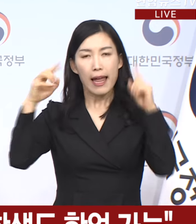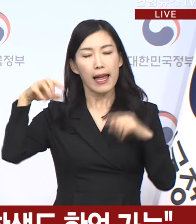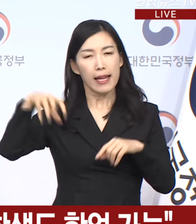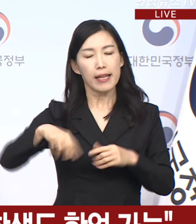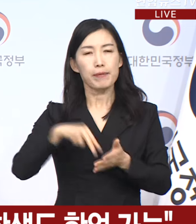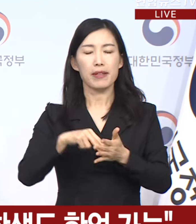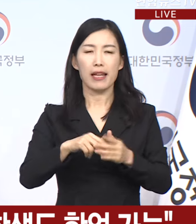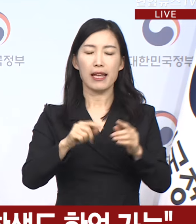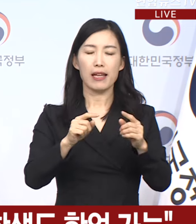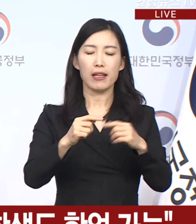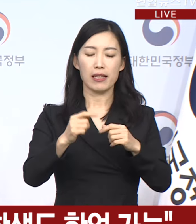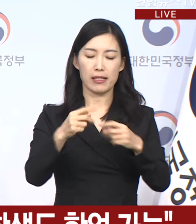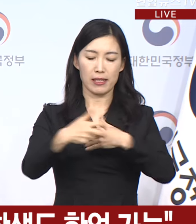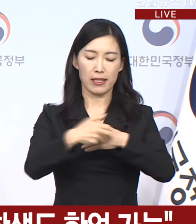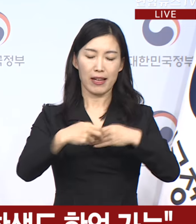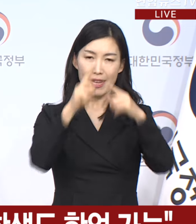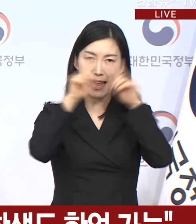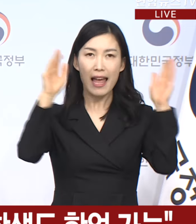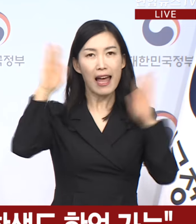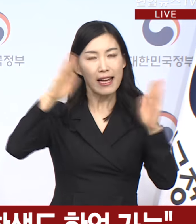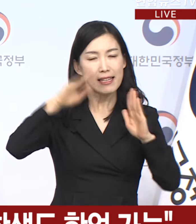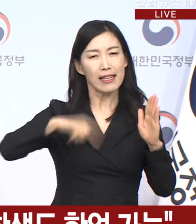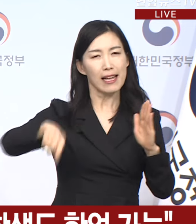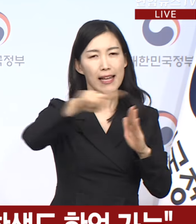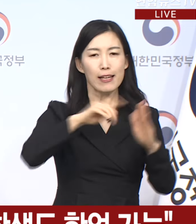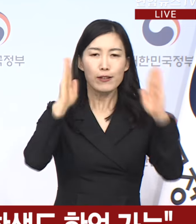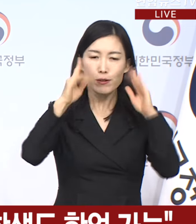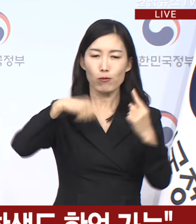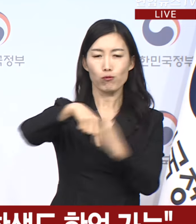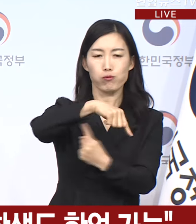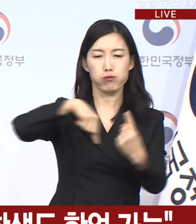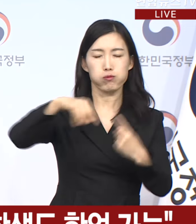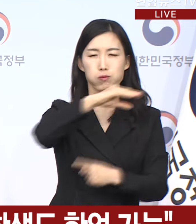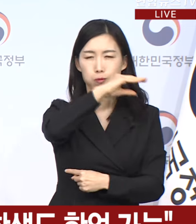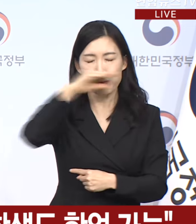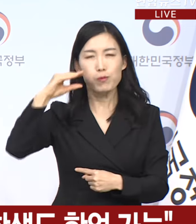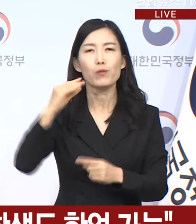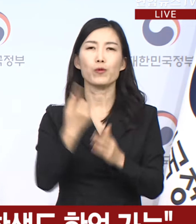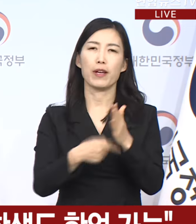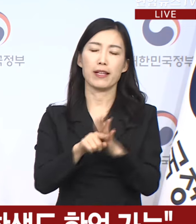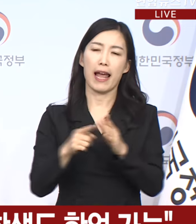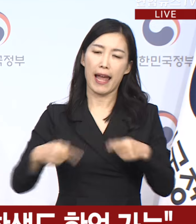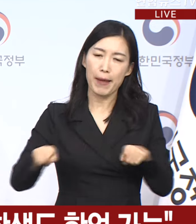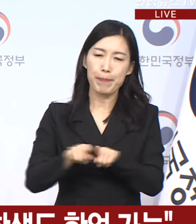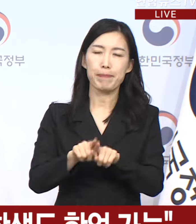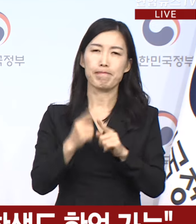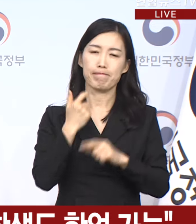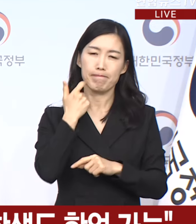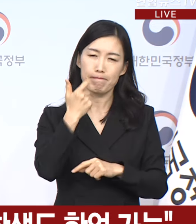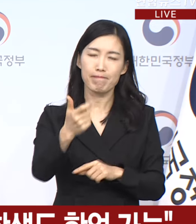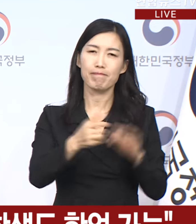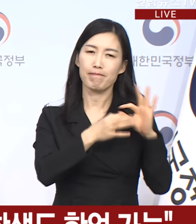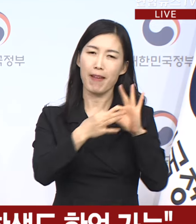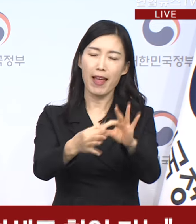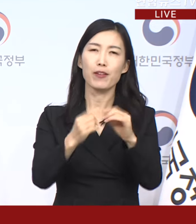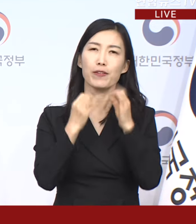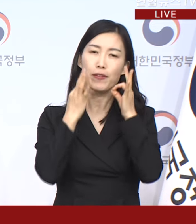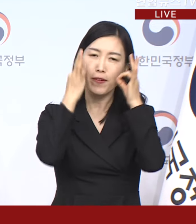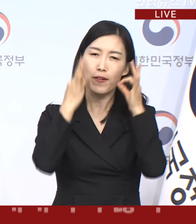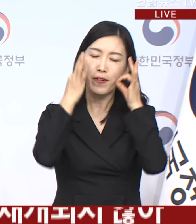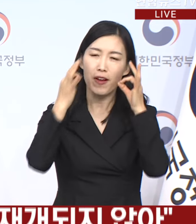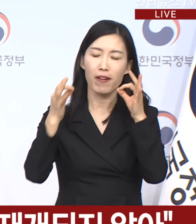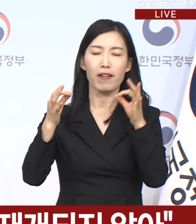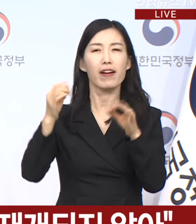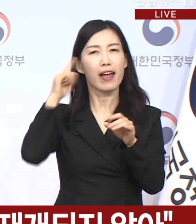대상으로 의과대학의 수업 운영이 정상화될 수 있도록 함께 지속적으로 노력할